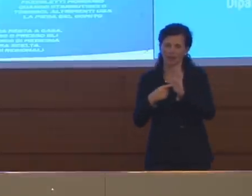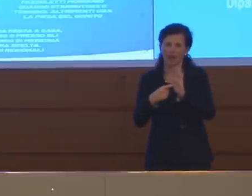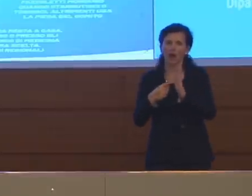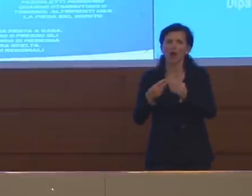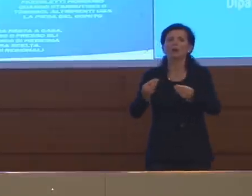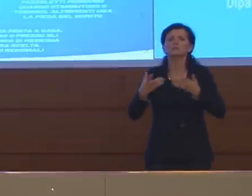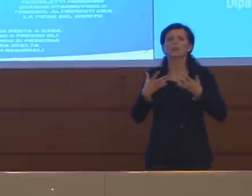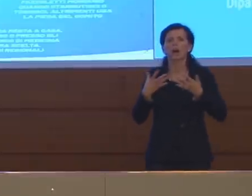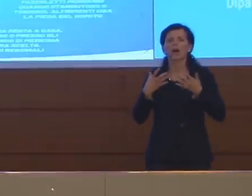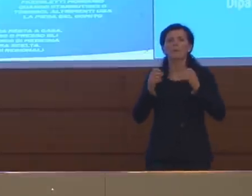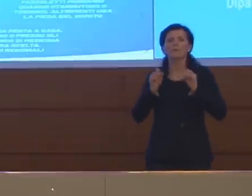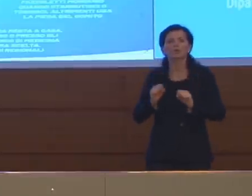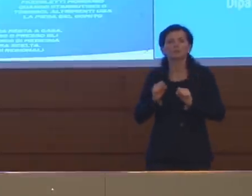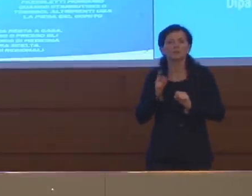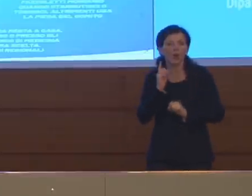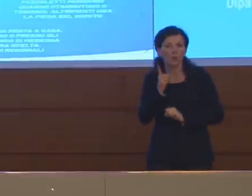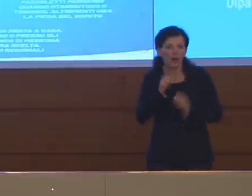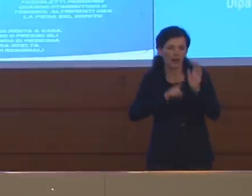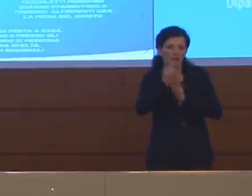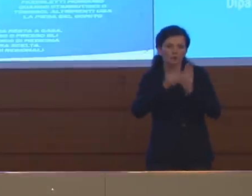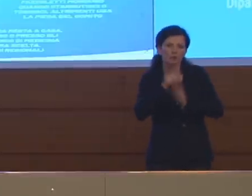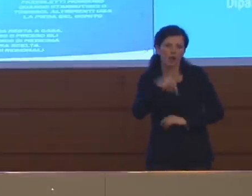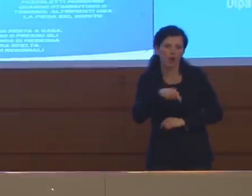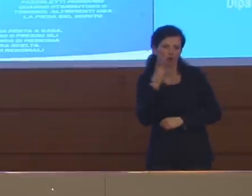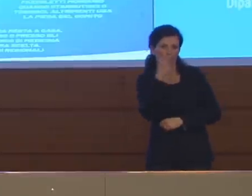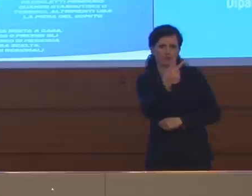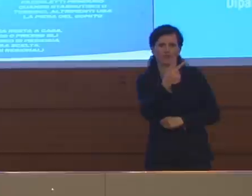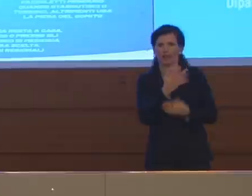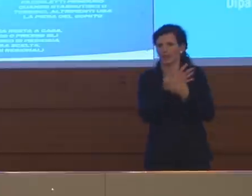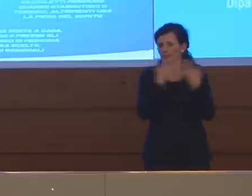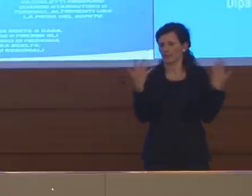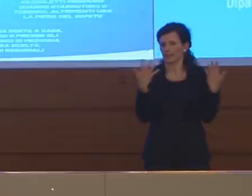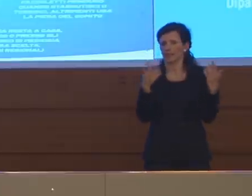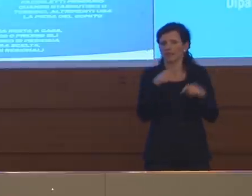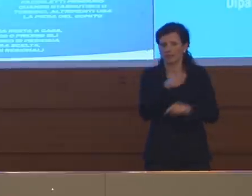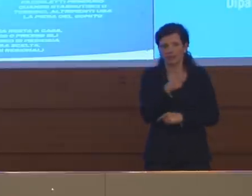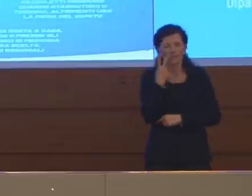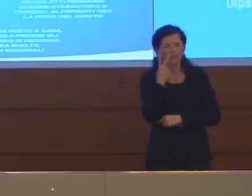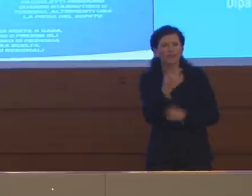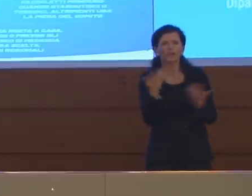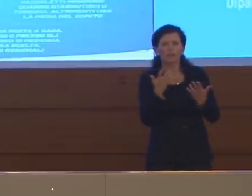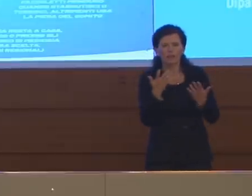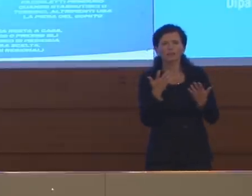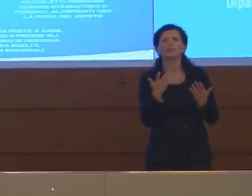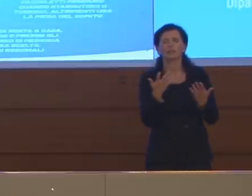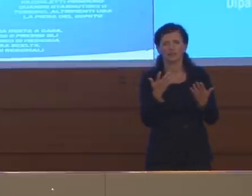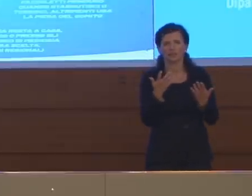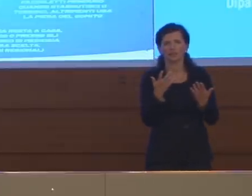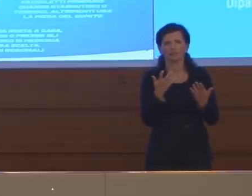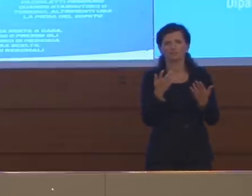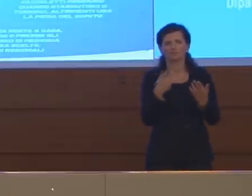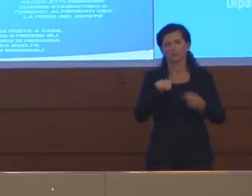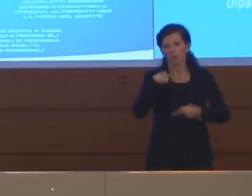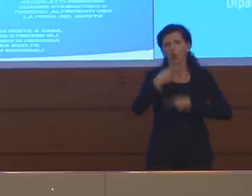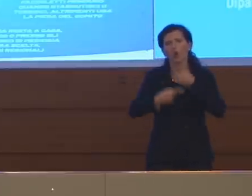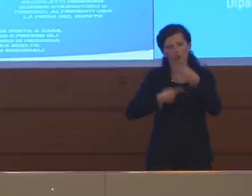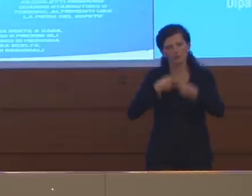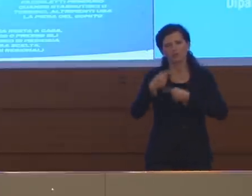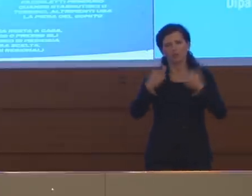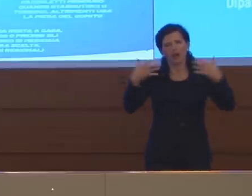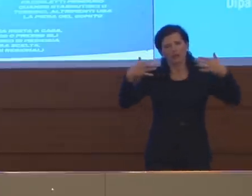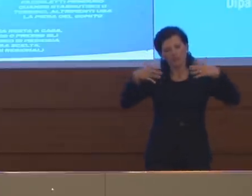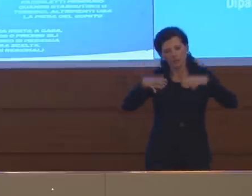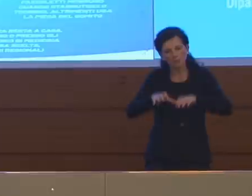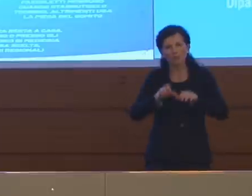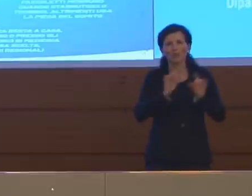ottenere i risultati che oggi stiamo vedendo, ovvero sia una drastica o continua riduzione della